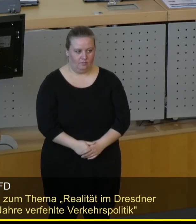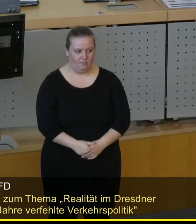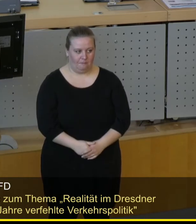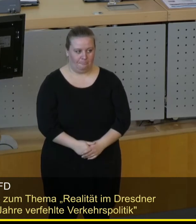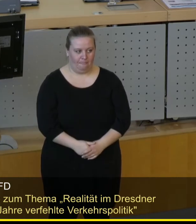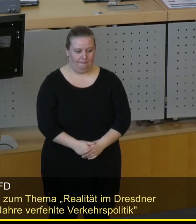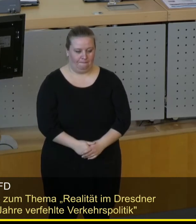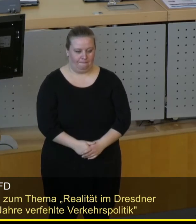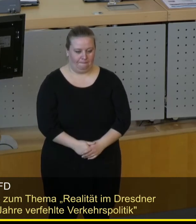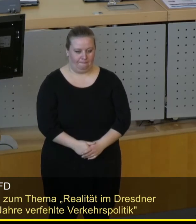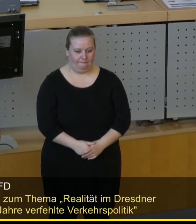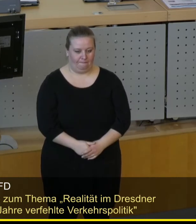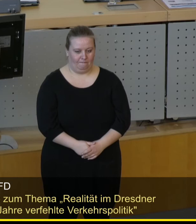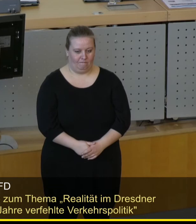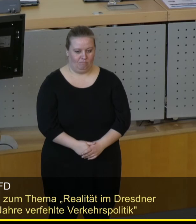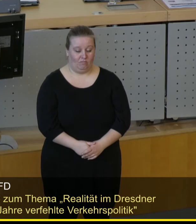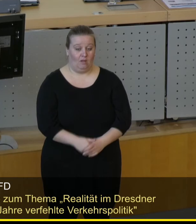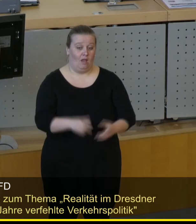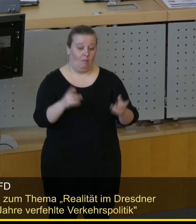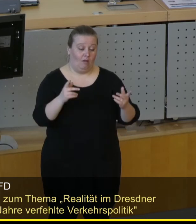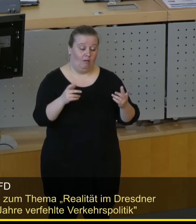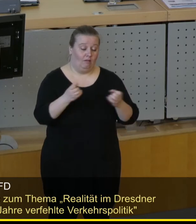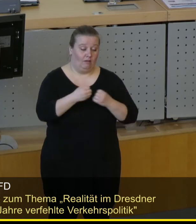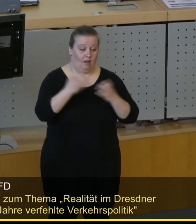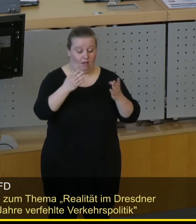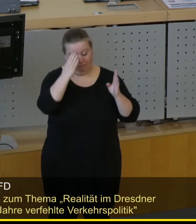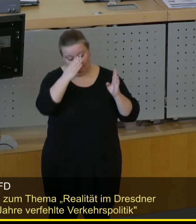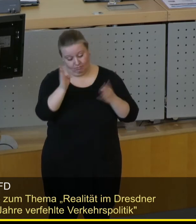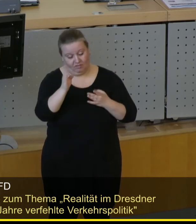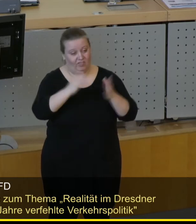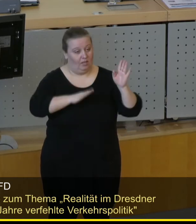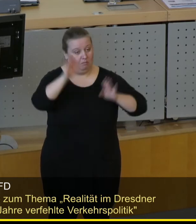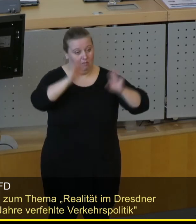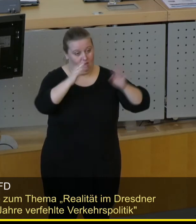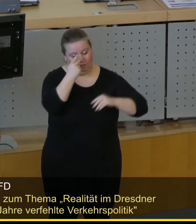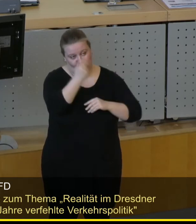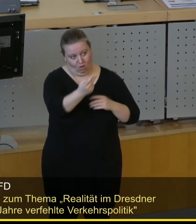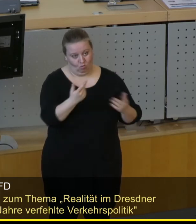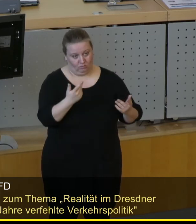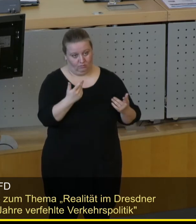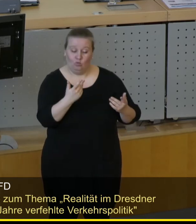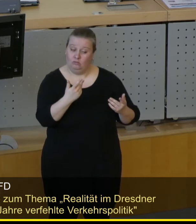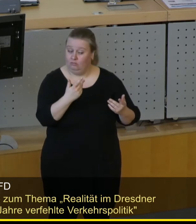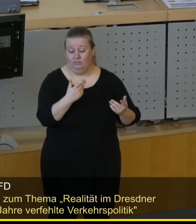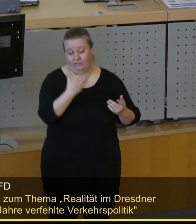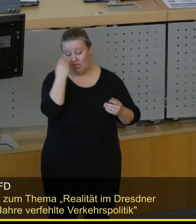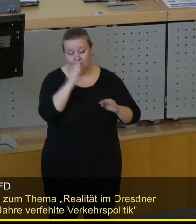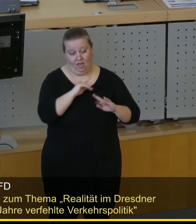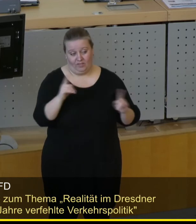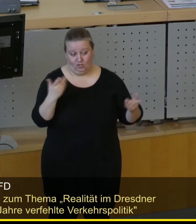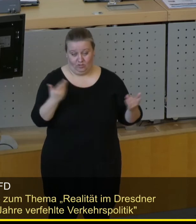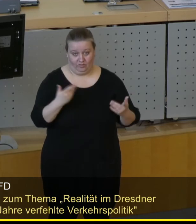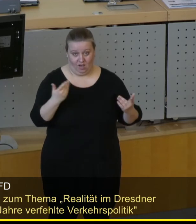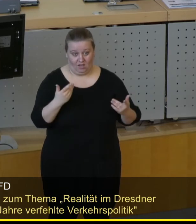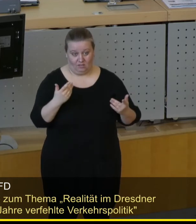Wenn wir aber natürlich allein auf diese Mehrheiten schauen, dürfen wir auch eines nicht vergessen, dass die